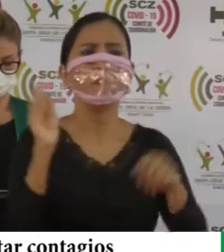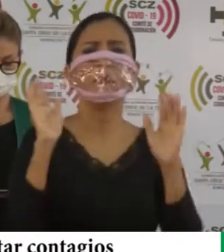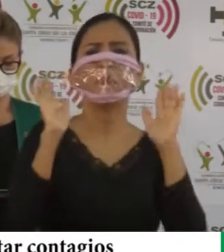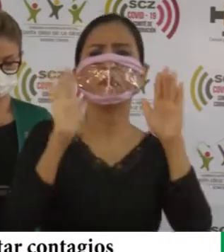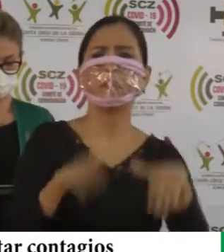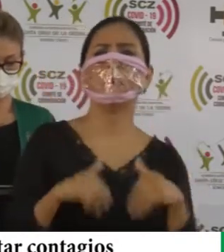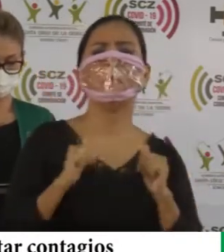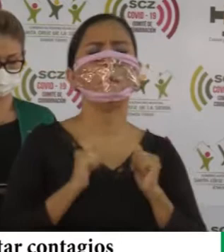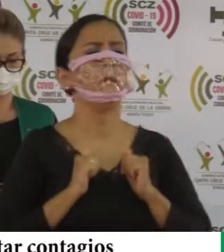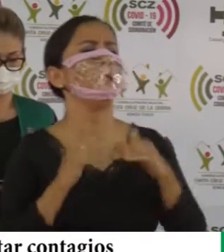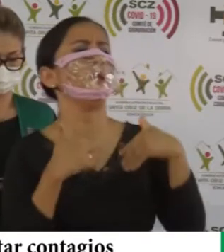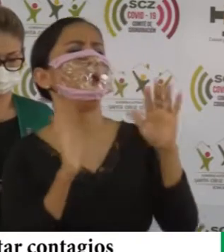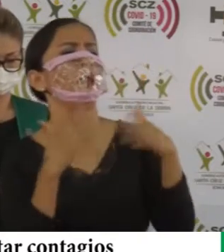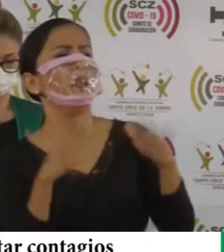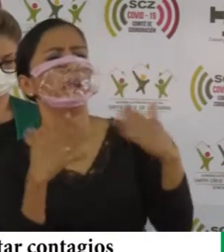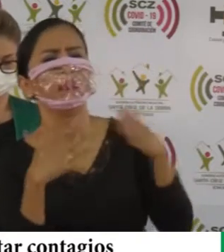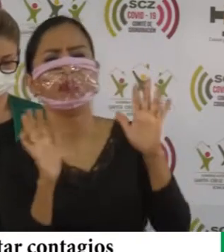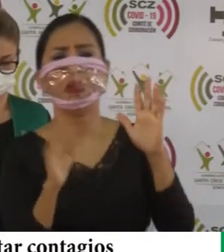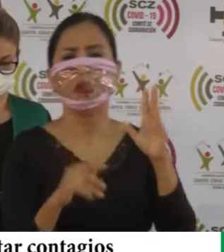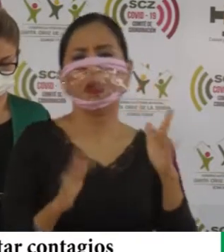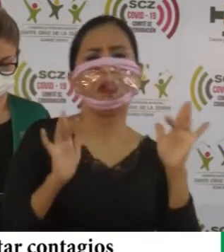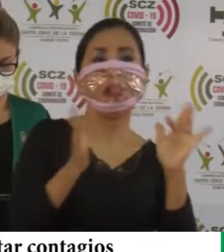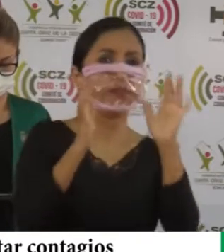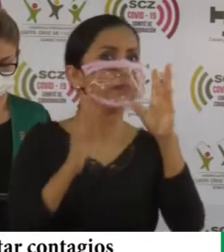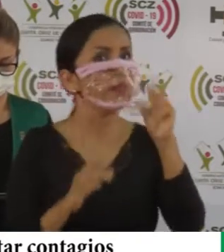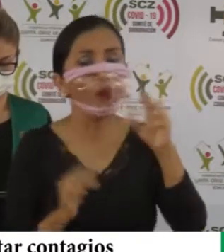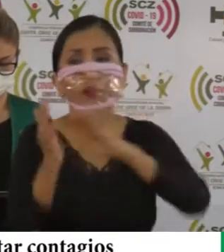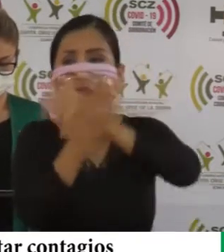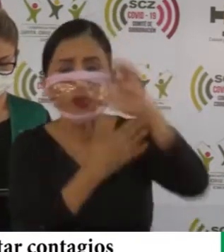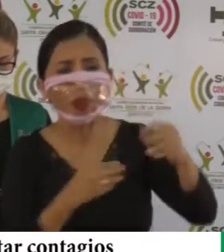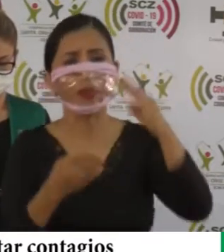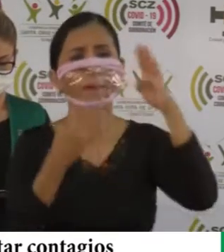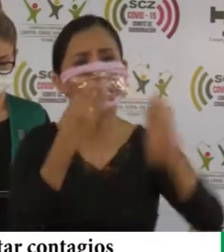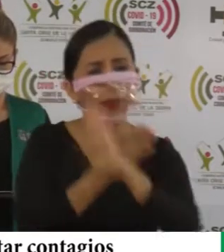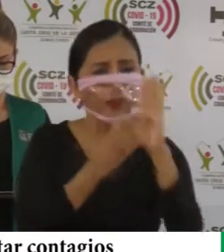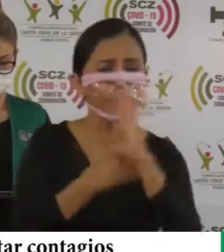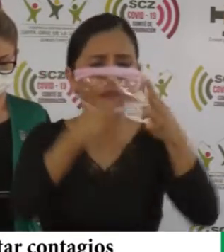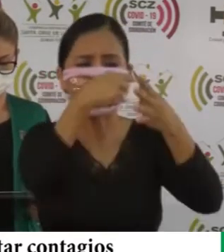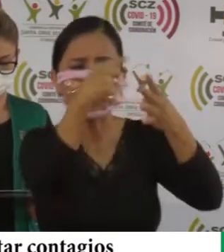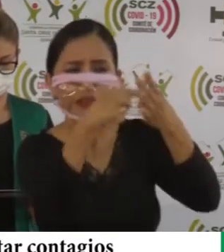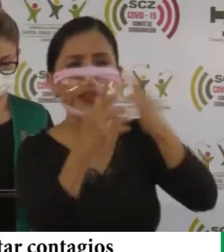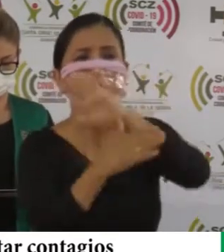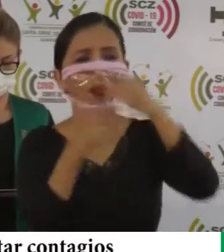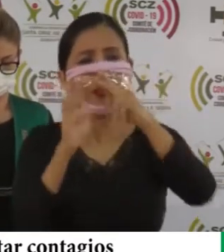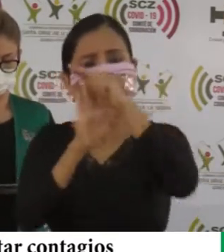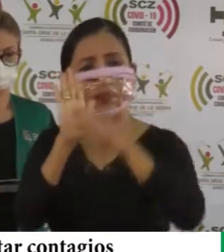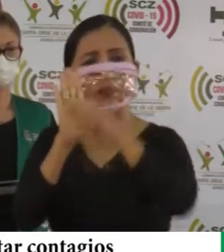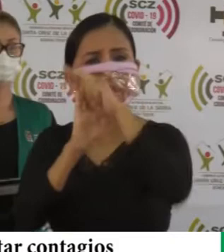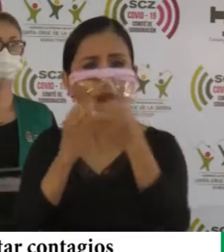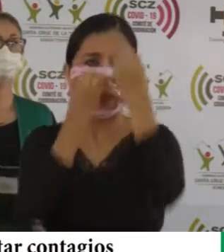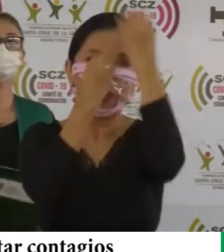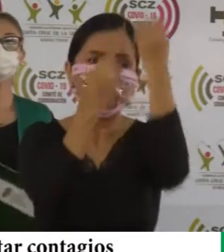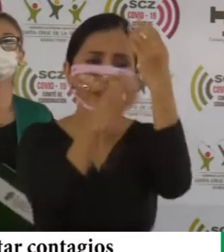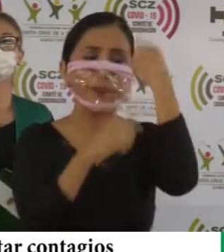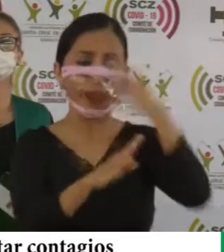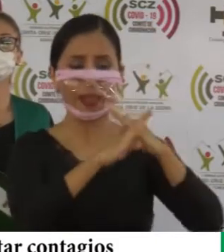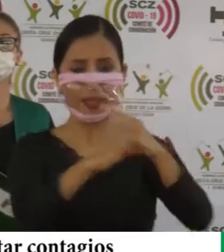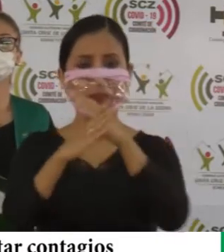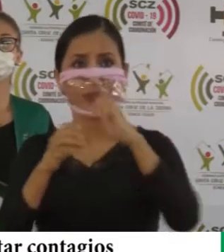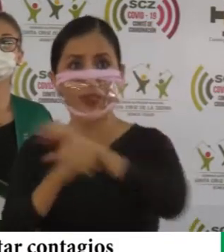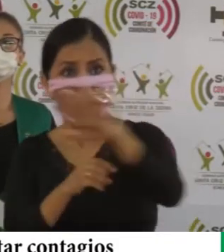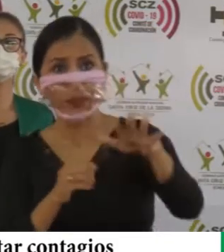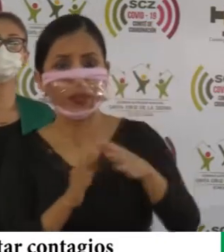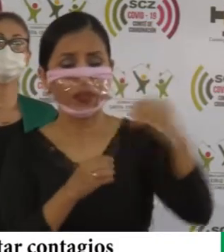como departamento tenemos que seguir tomando todas las medidas todas las acciones que puedan prevenir el contagio y que